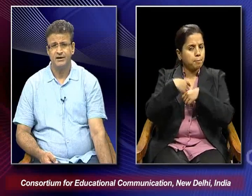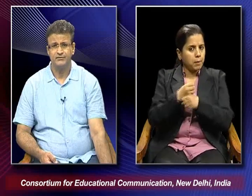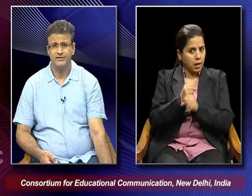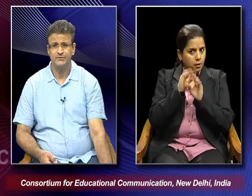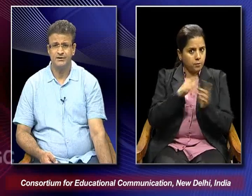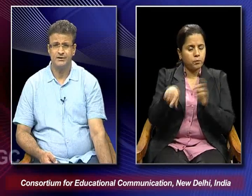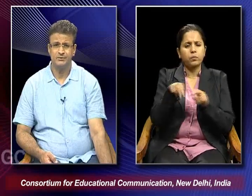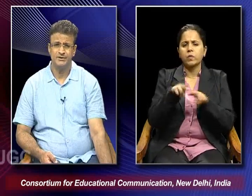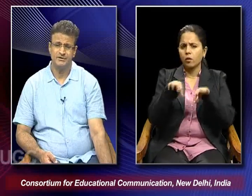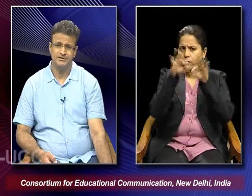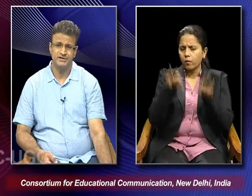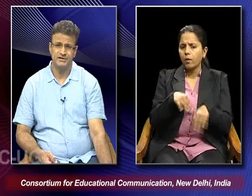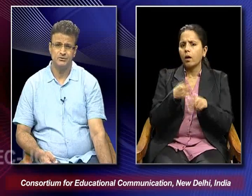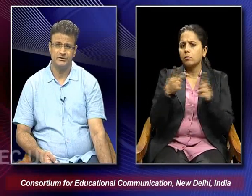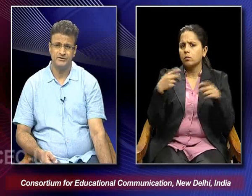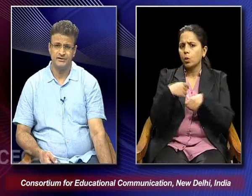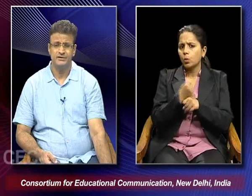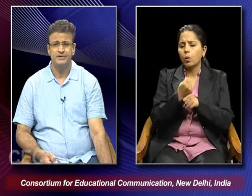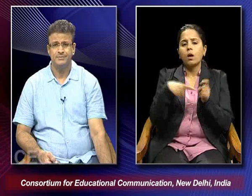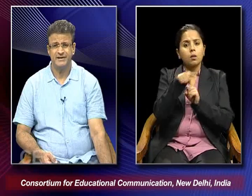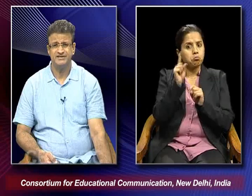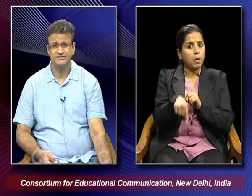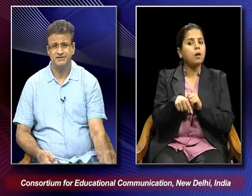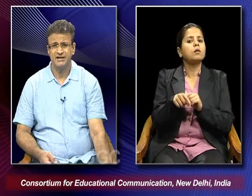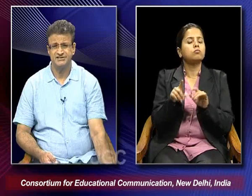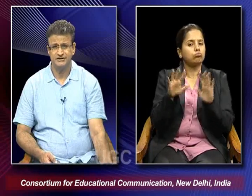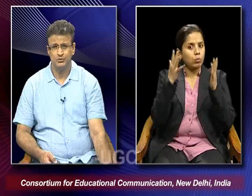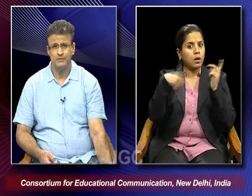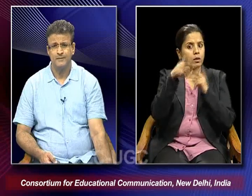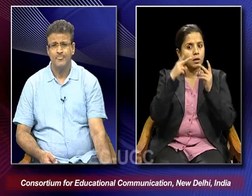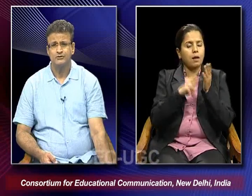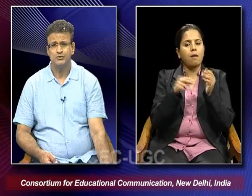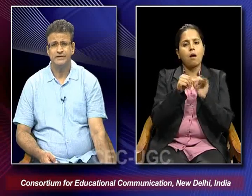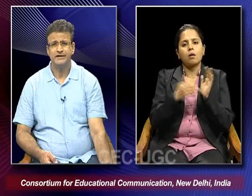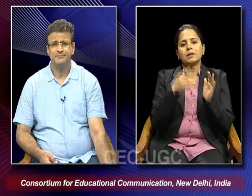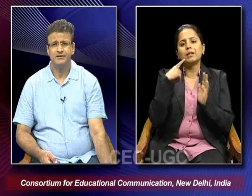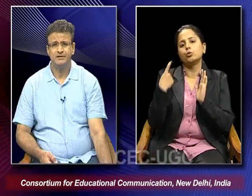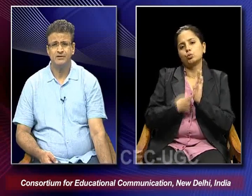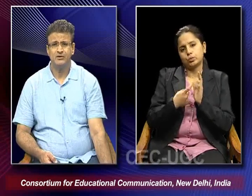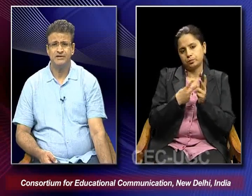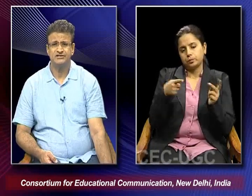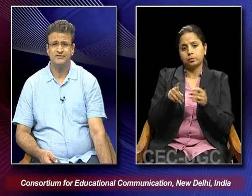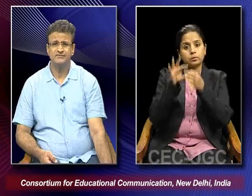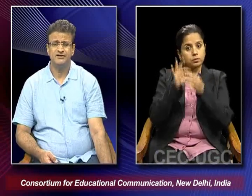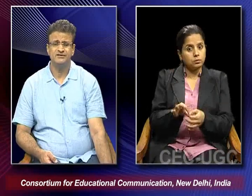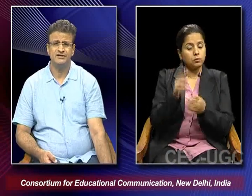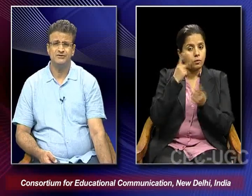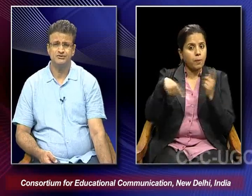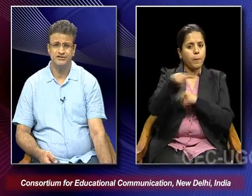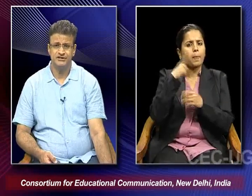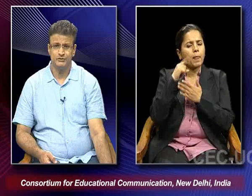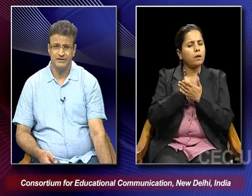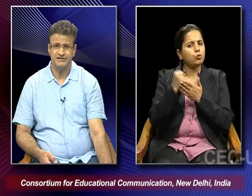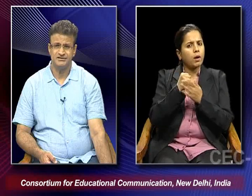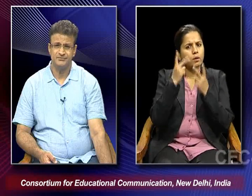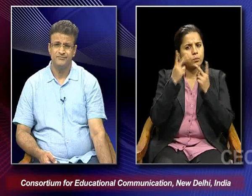framework where they had to in a way praise the Nazi rule. So in that particular context when we try to